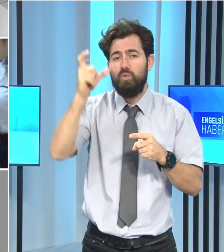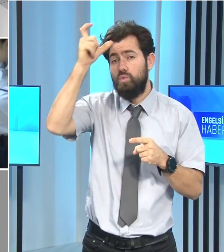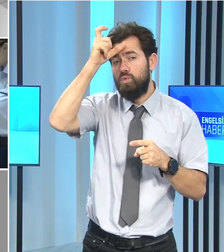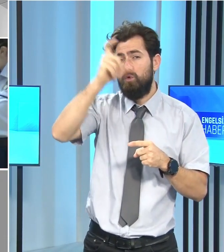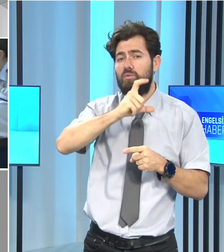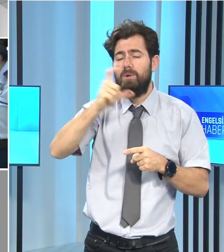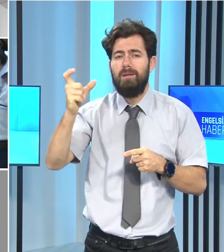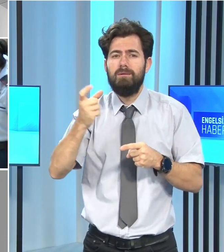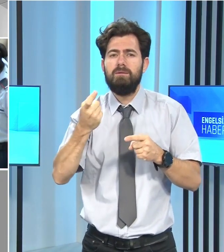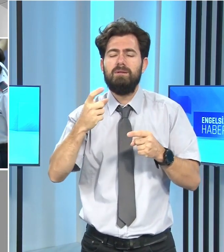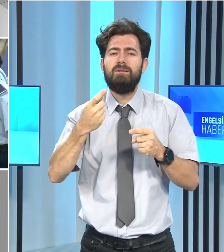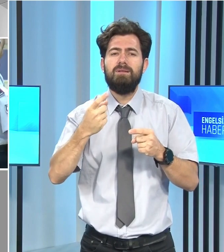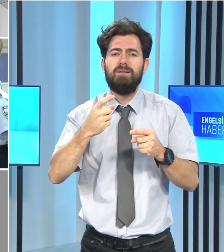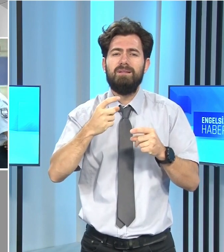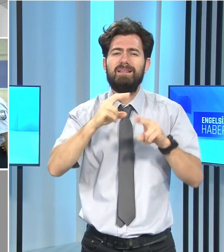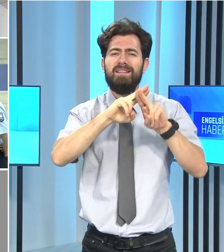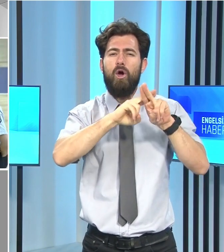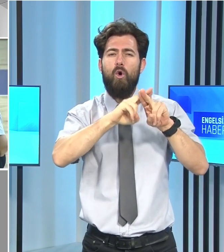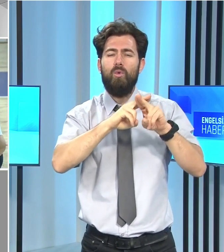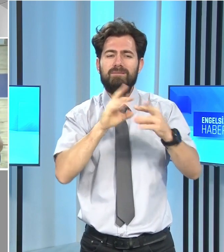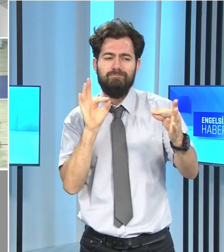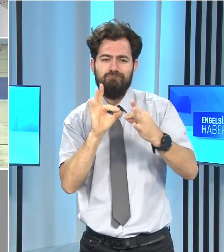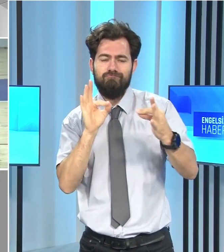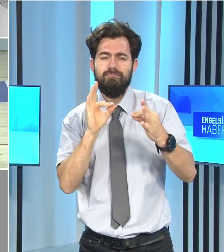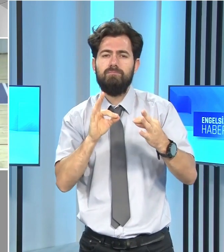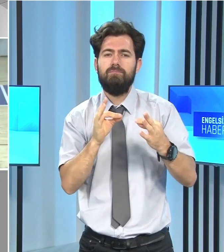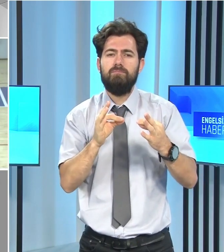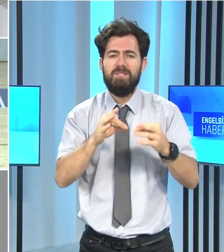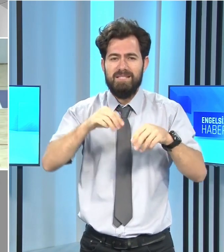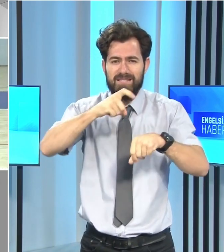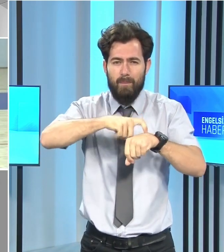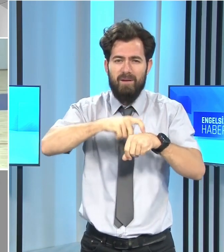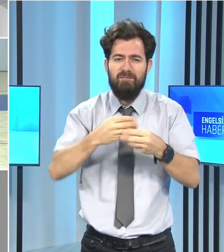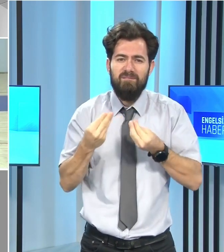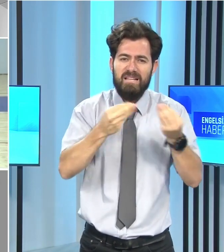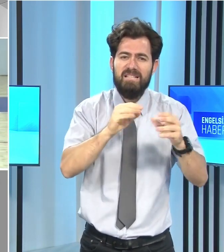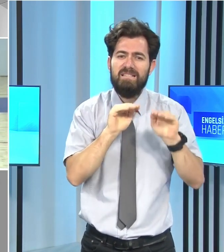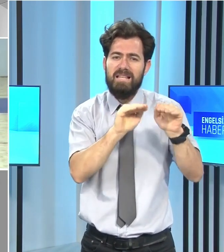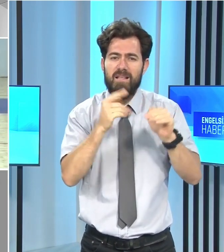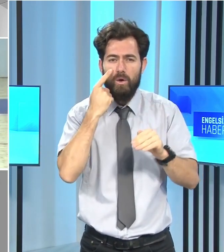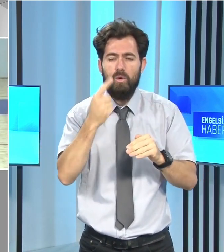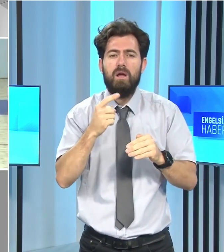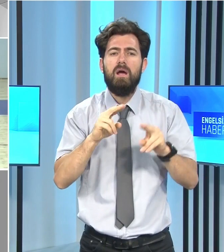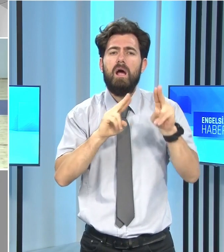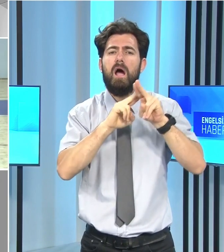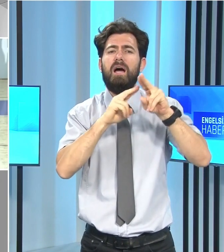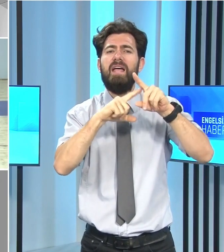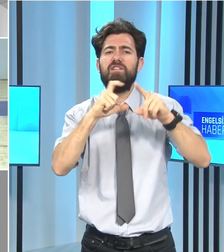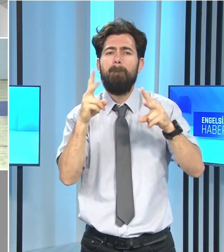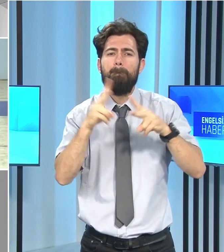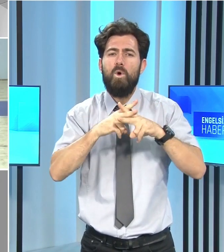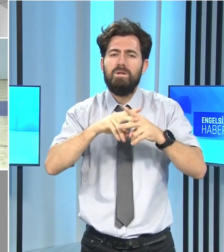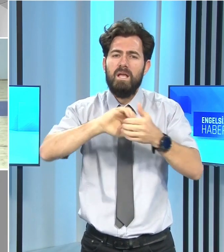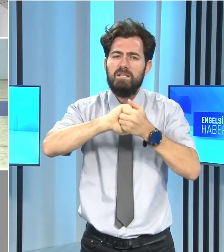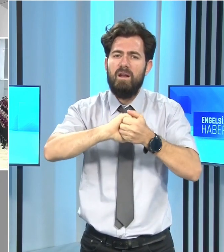'nin teknolojik iletişim şu anda verdiği destekle Kuzey Kıbrıs Yük Cumhuriyeti Polis Teşkilatı'na Kuzey